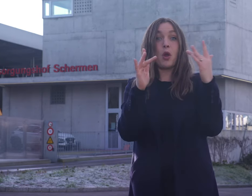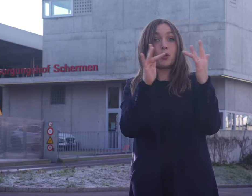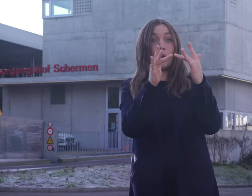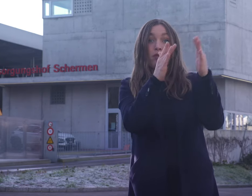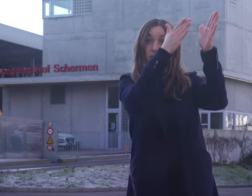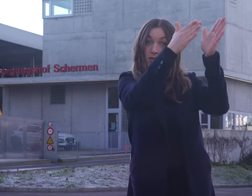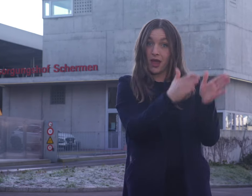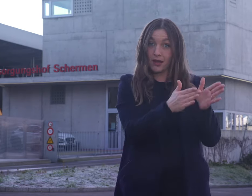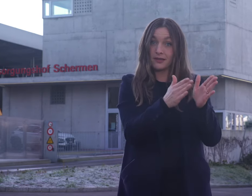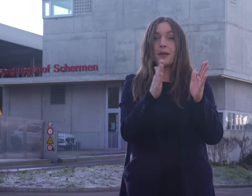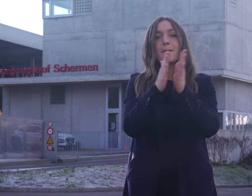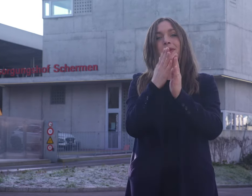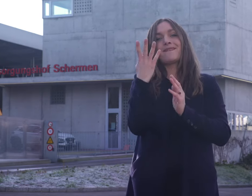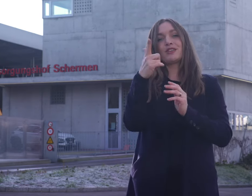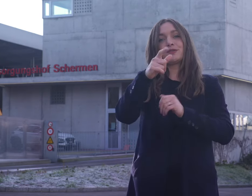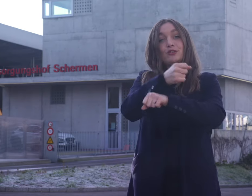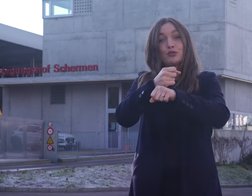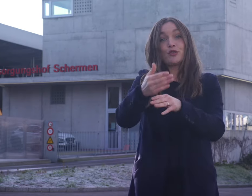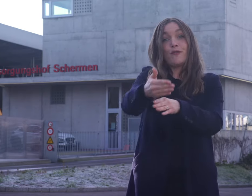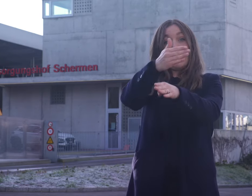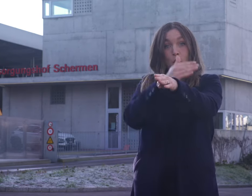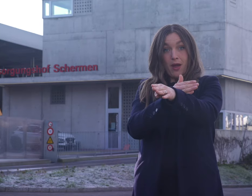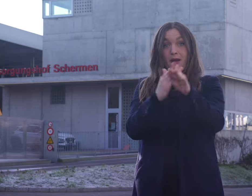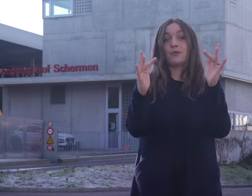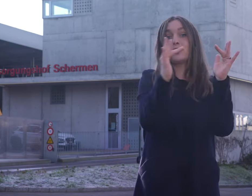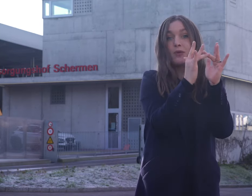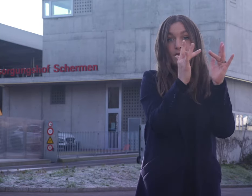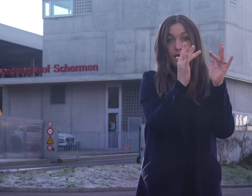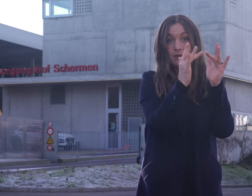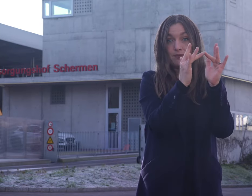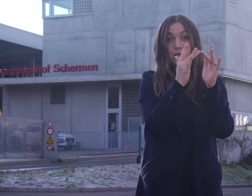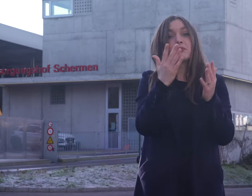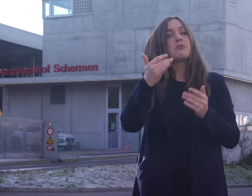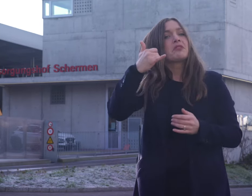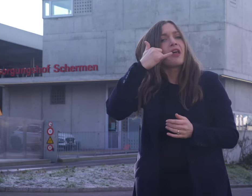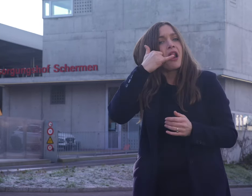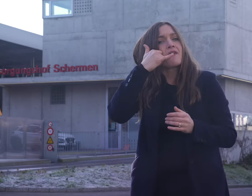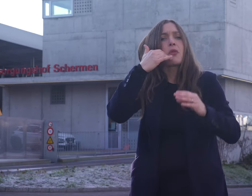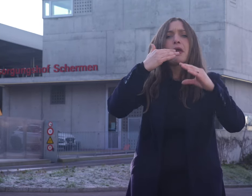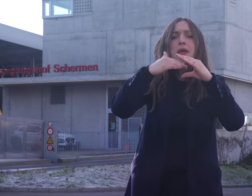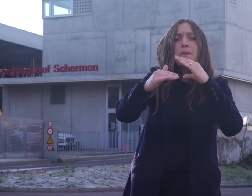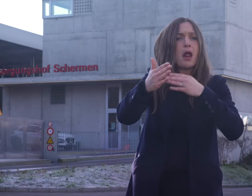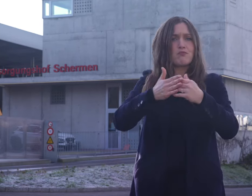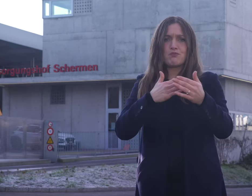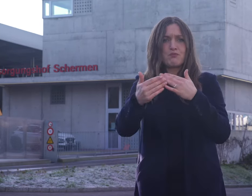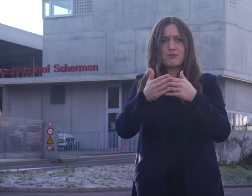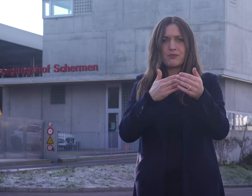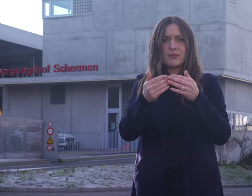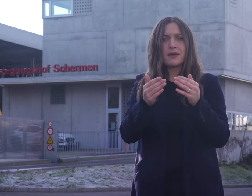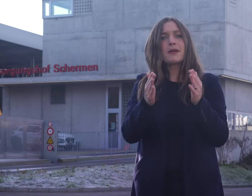Melden Sie sich mindestens 24 Stunden vorher bei uns an, telefonisch oder per E-Mail und teilen Sie uns mit, wann Sie